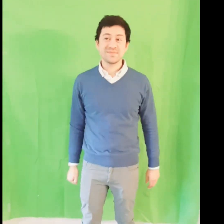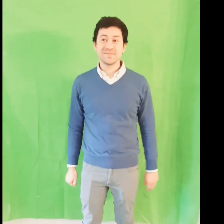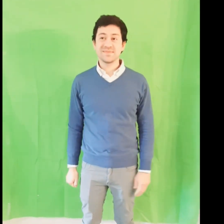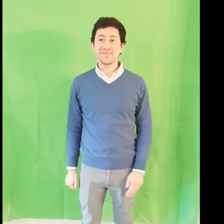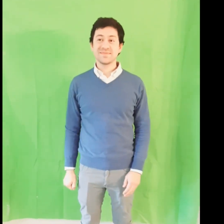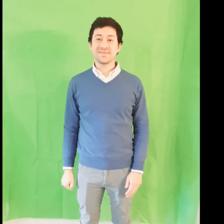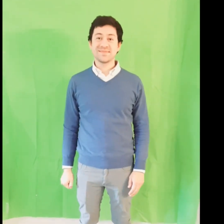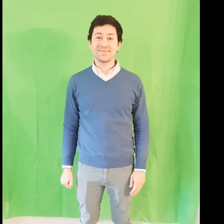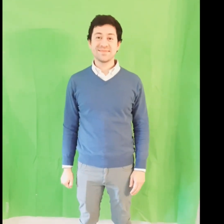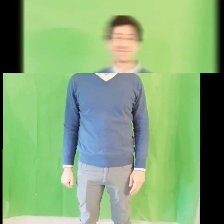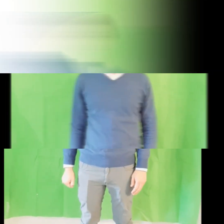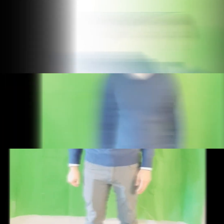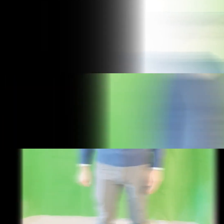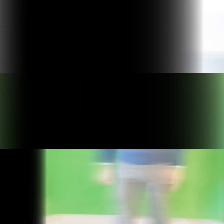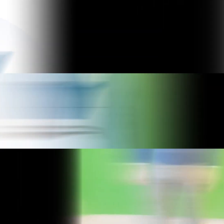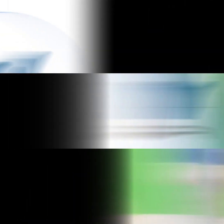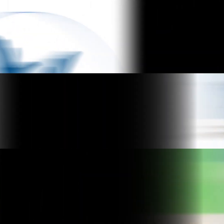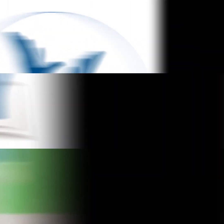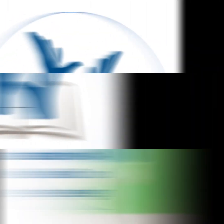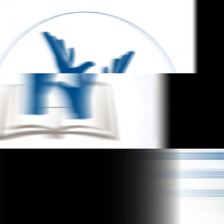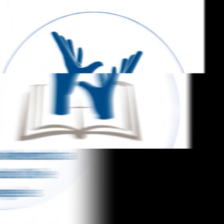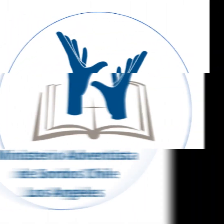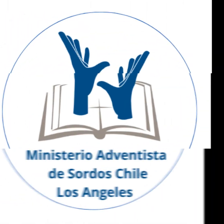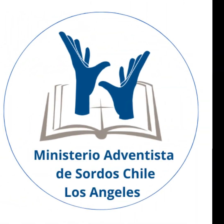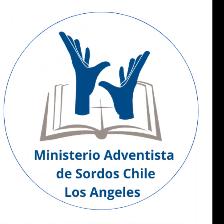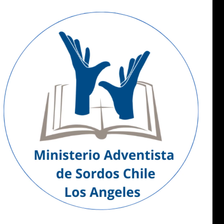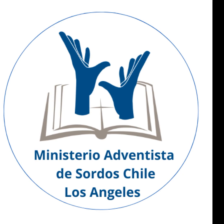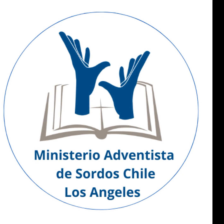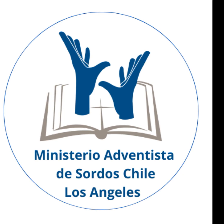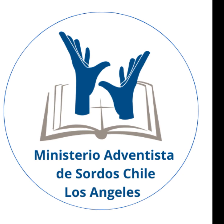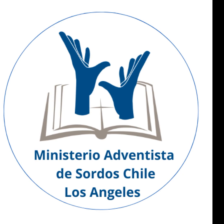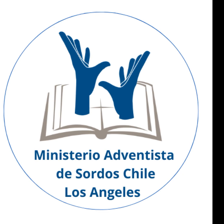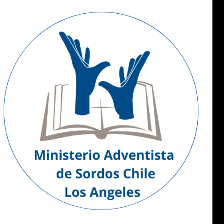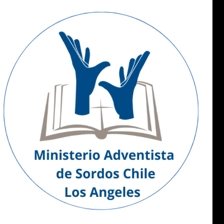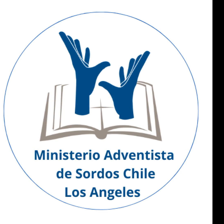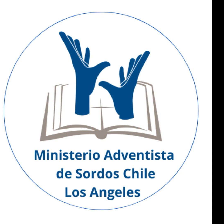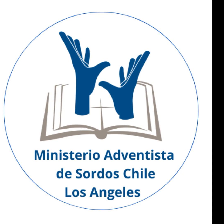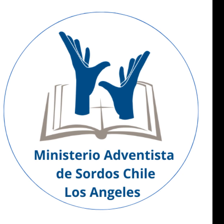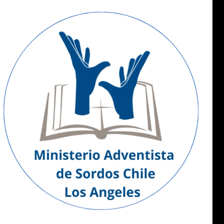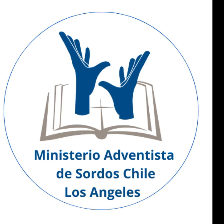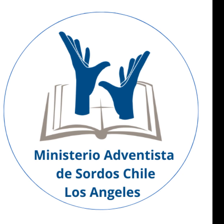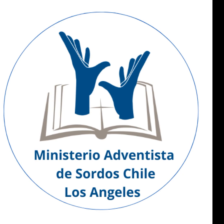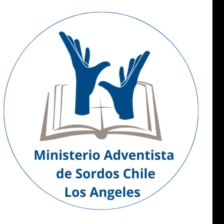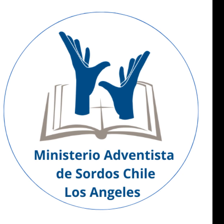Aunque quedan mil canciones que tenemos que escribir